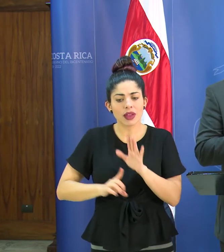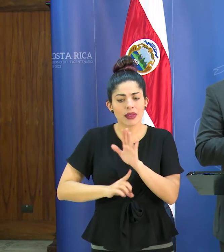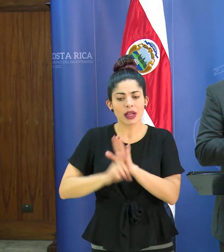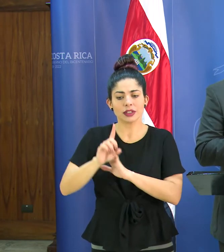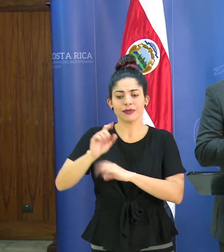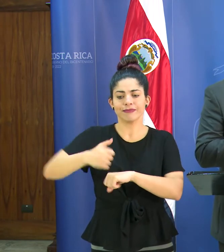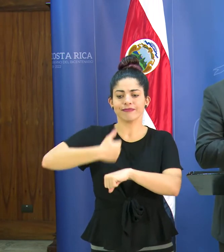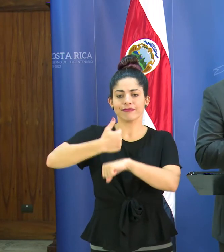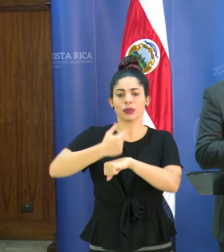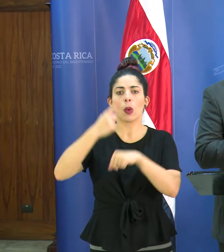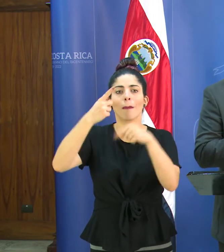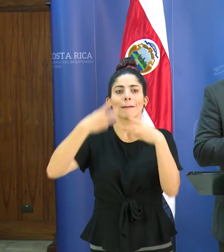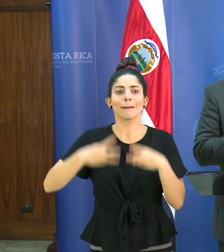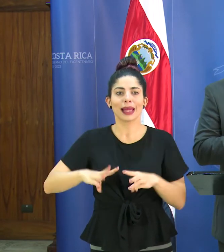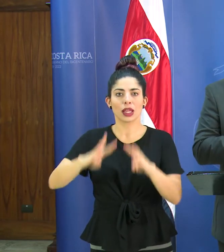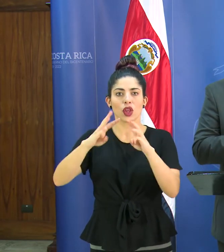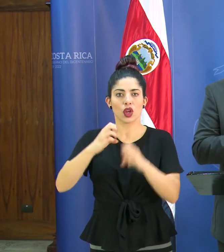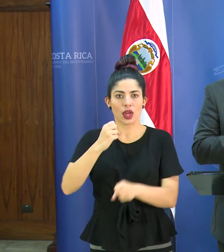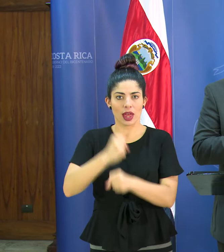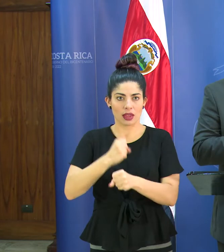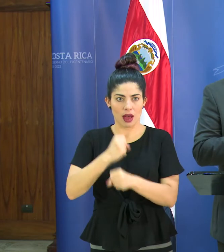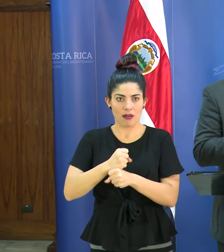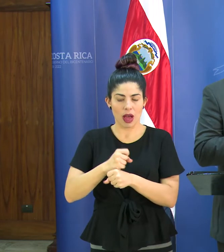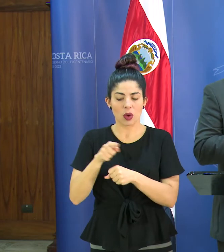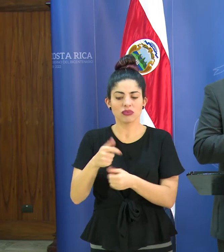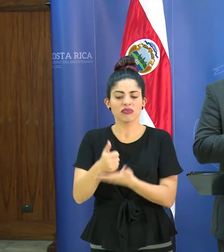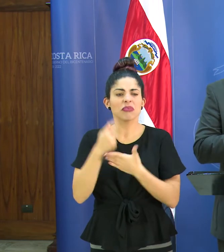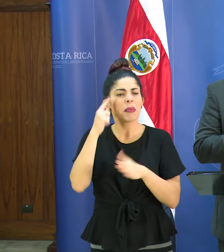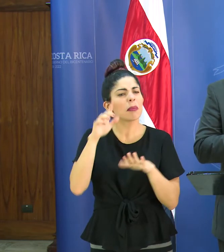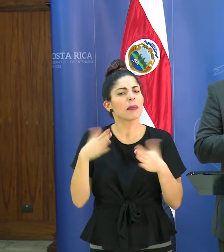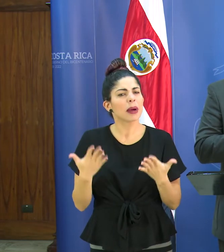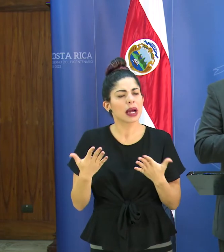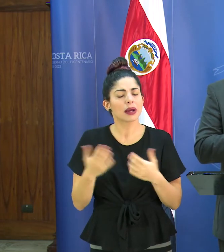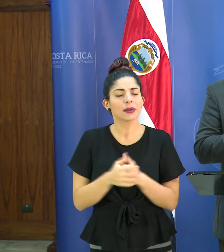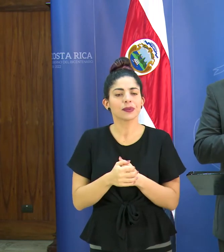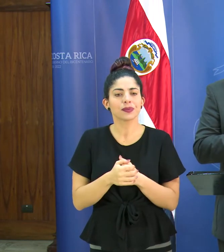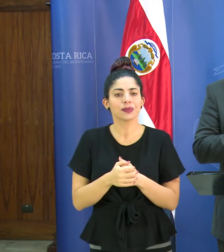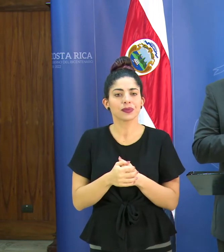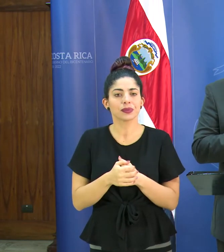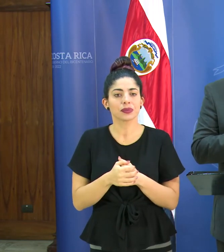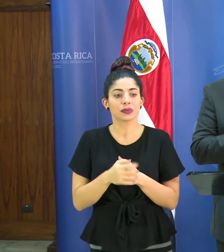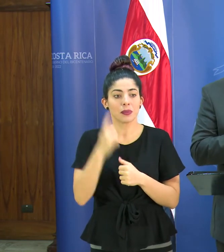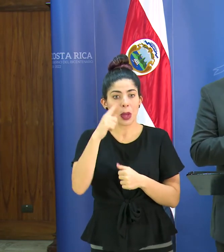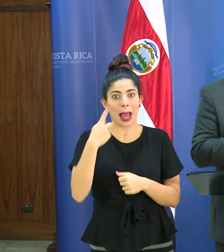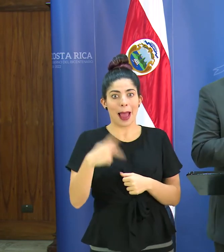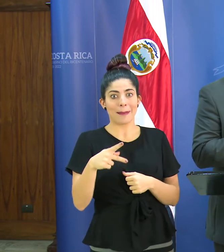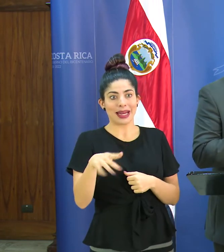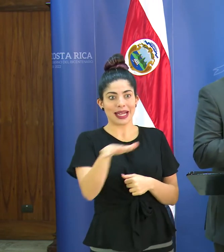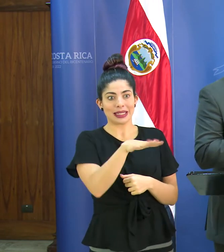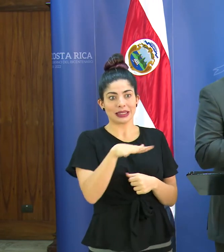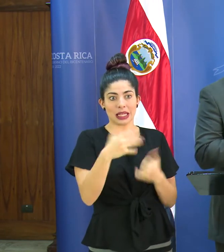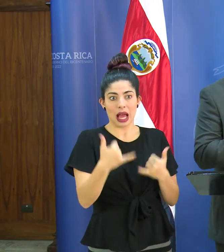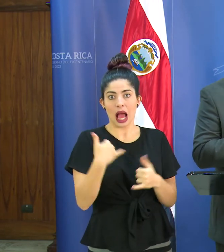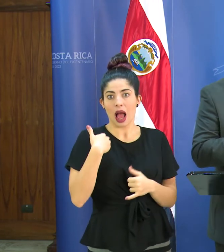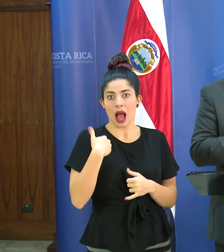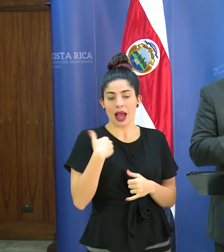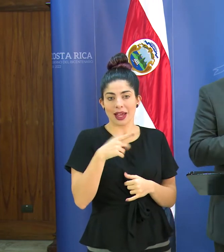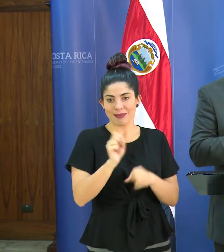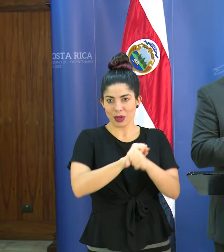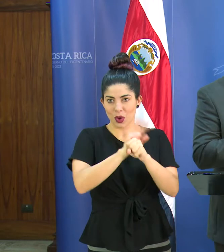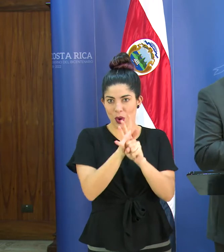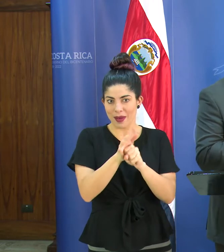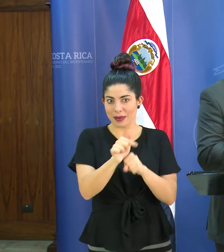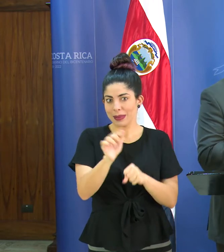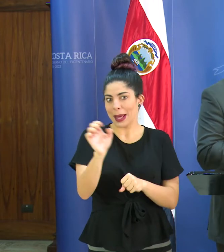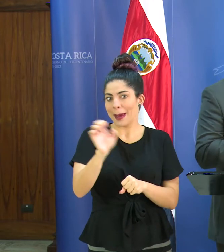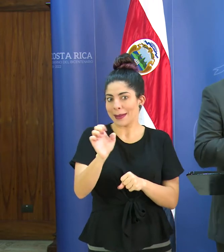metodología de trabajo que nos permite en función de la amenaza que estamos manejando que es el coronavirus